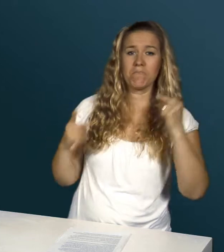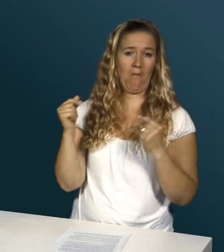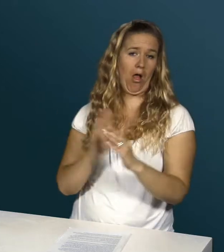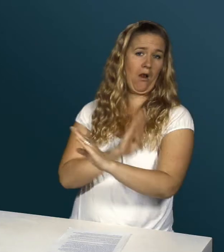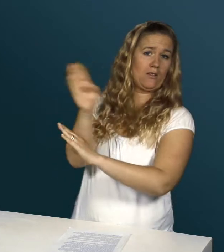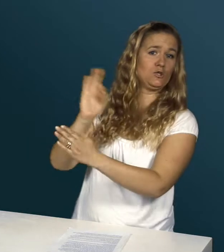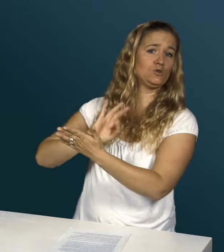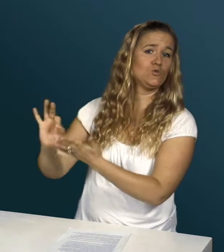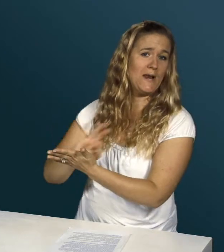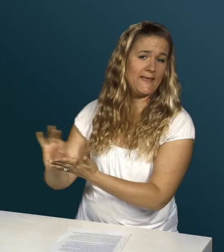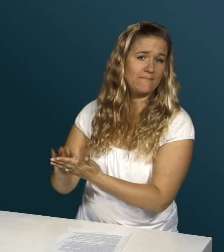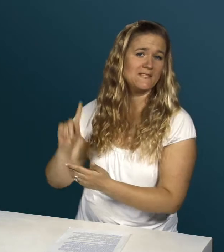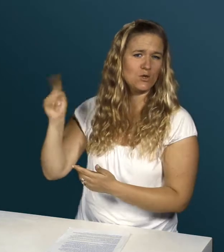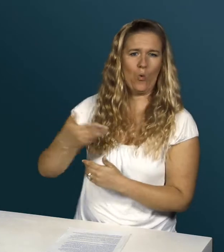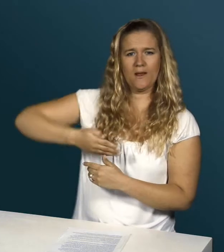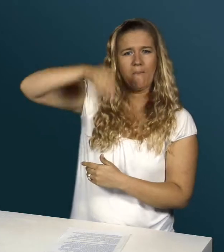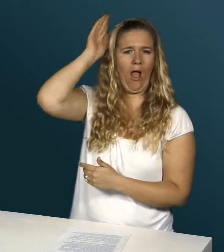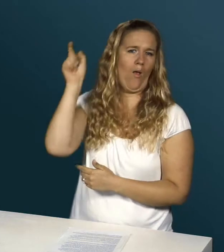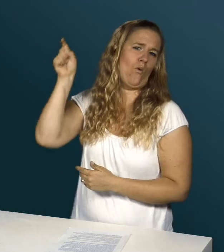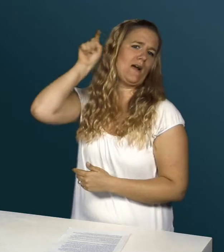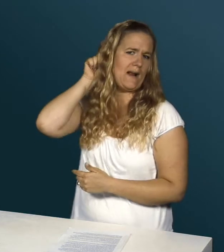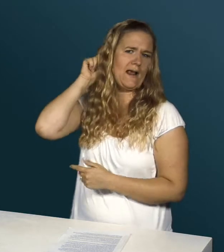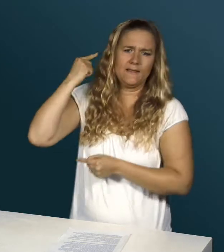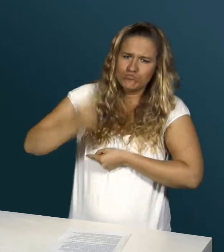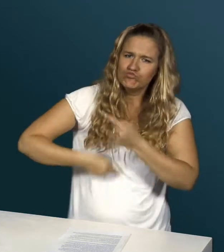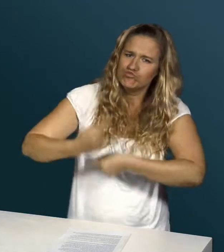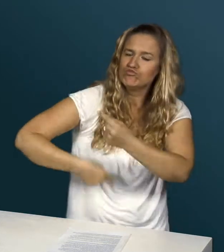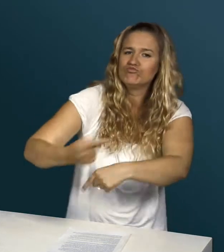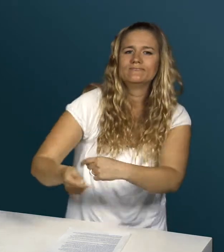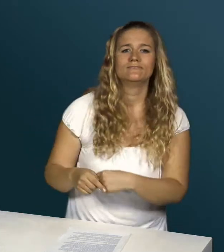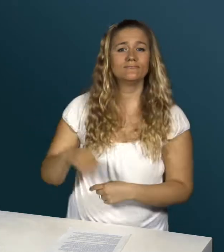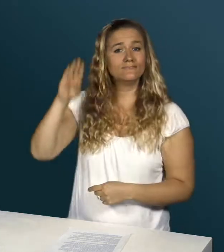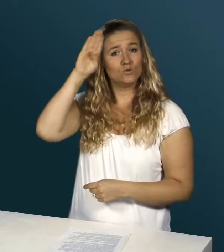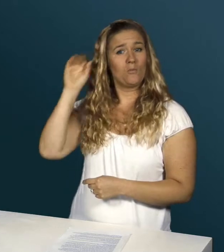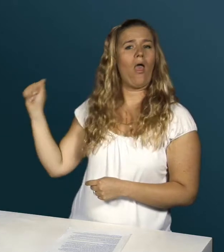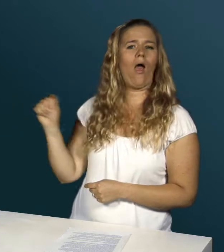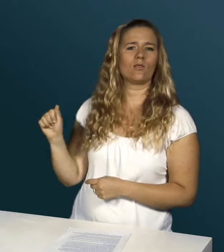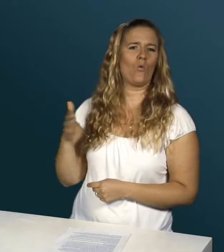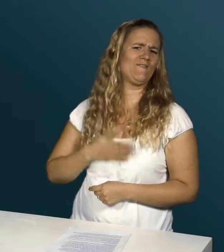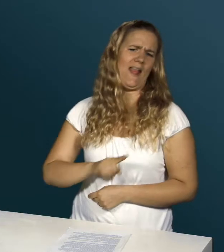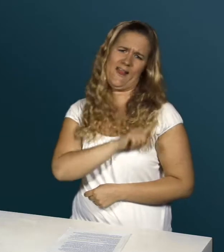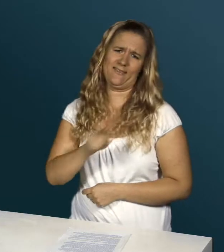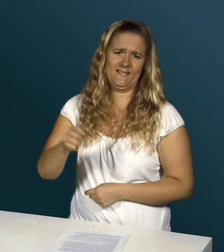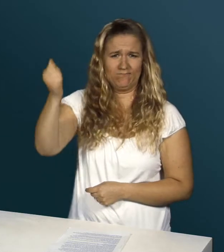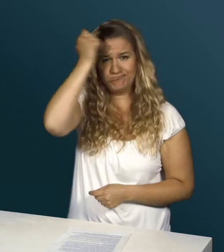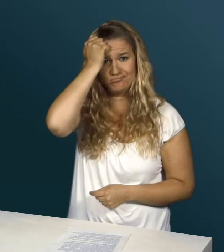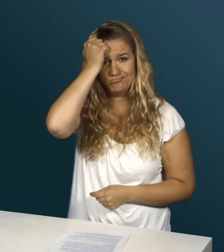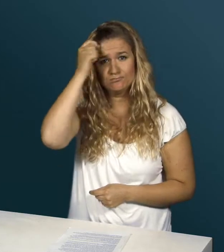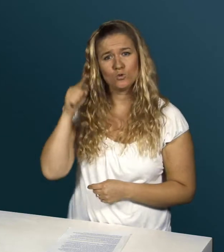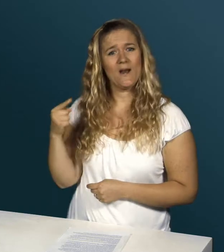Bald geht er zur Schule und sollte dafür blaue Hörgeräte tragen, um sich daran zu gewöhnen. Anthony ist stur und will